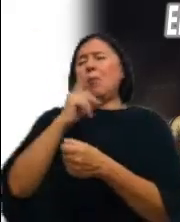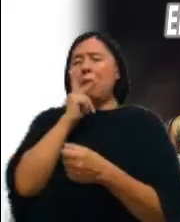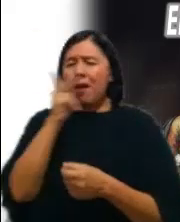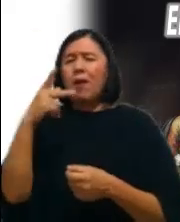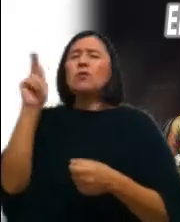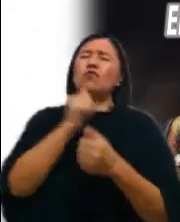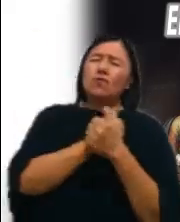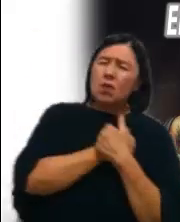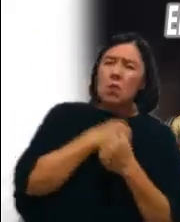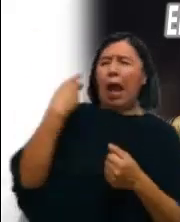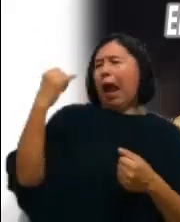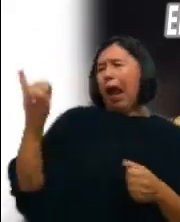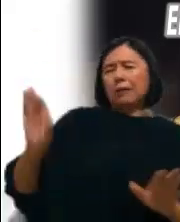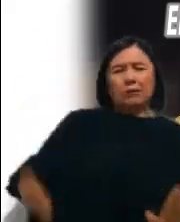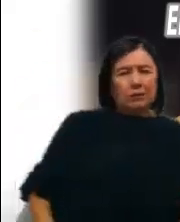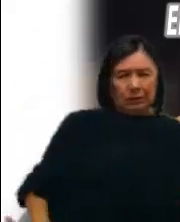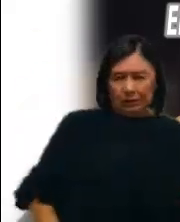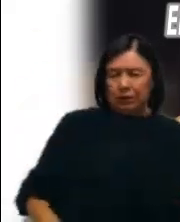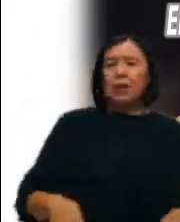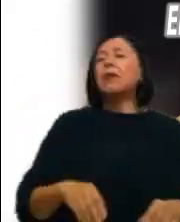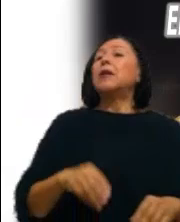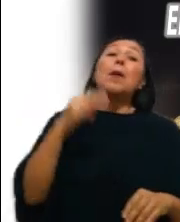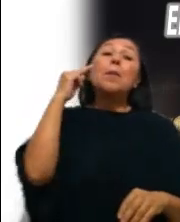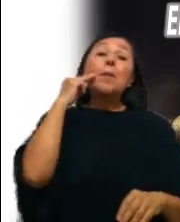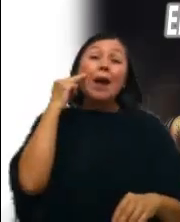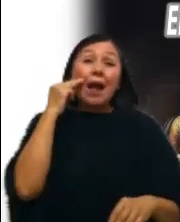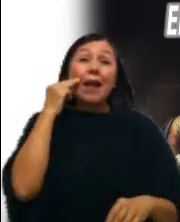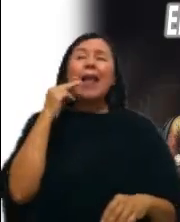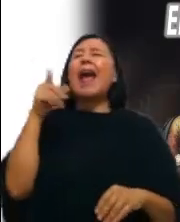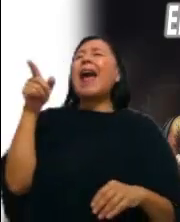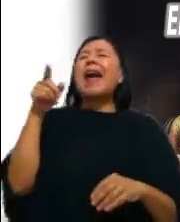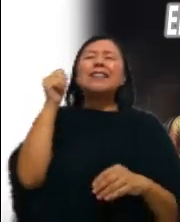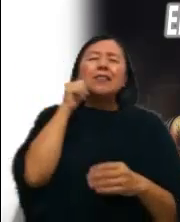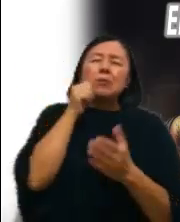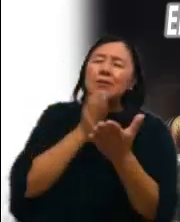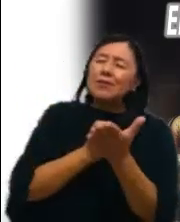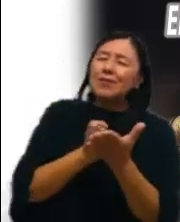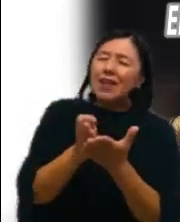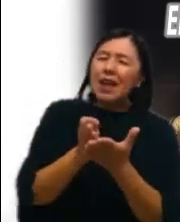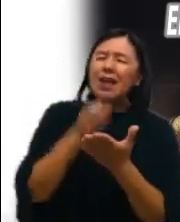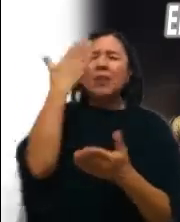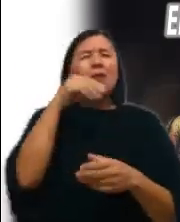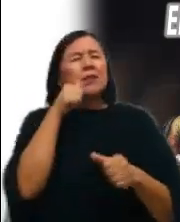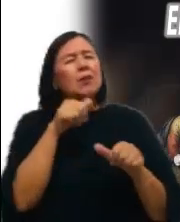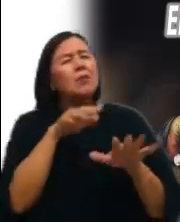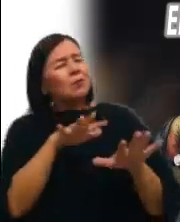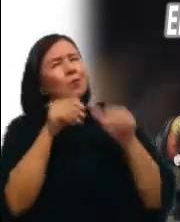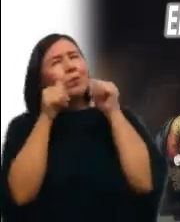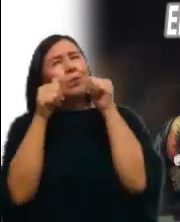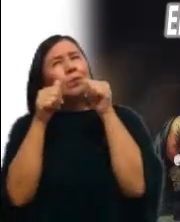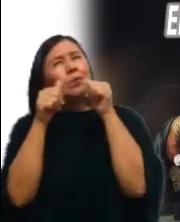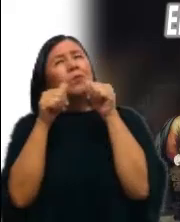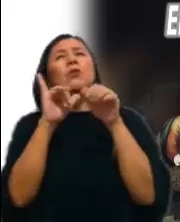su estilo María, la pequeña y fiel Supo escuchar las palabras y hacer las vidas